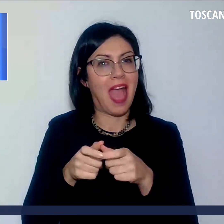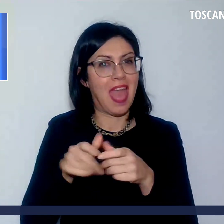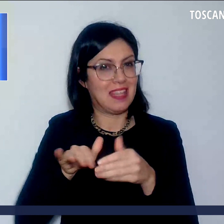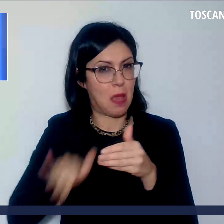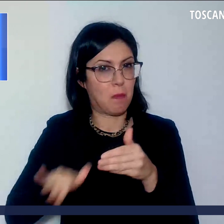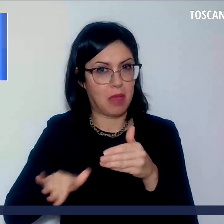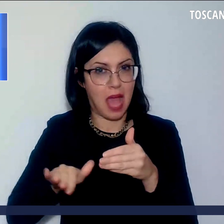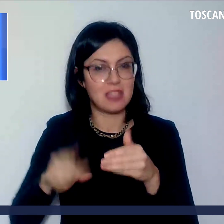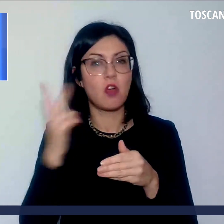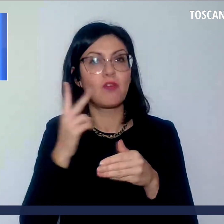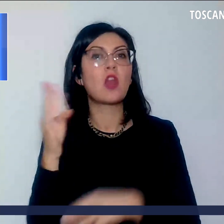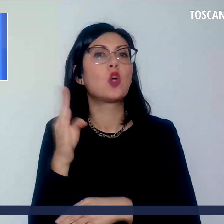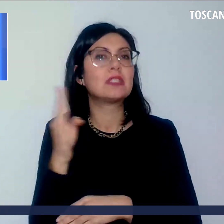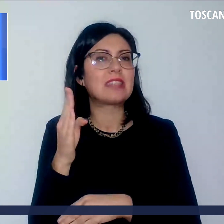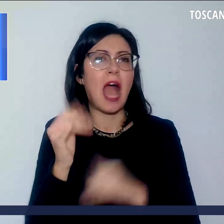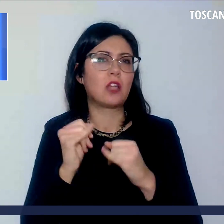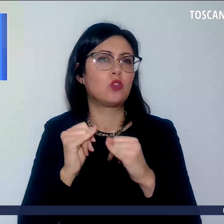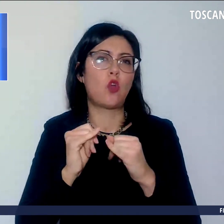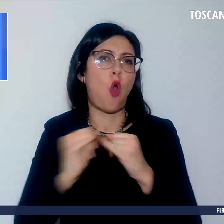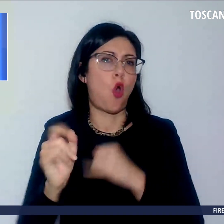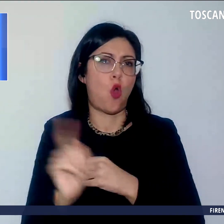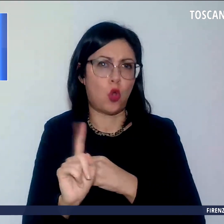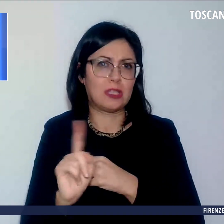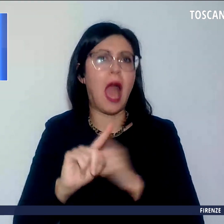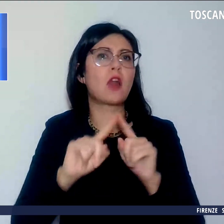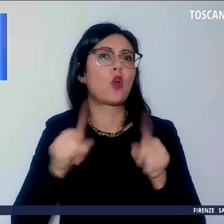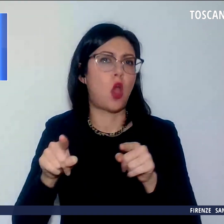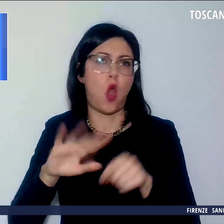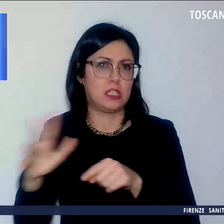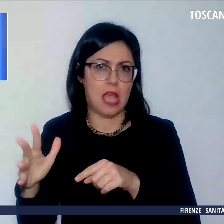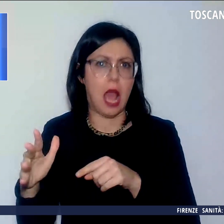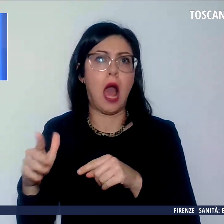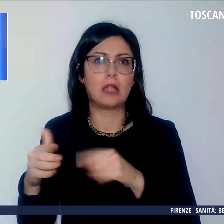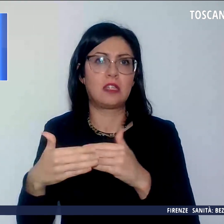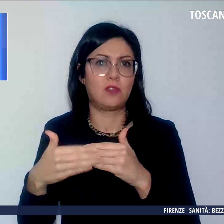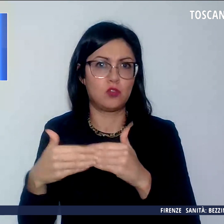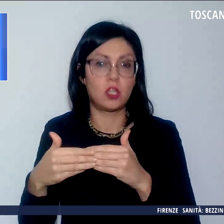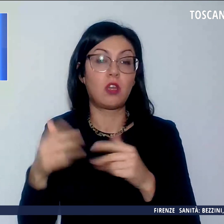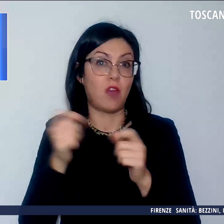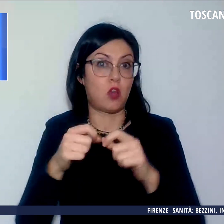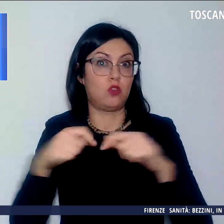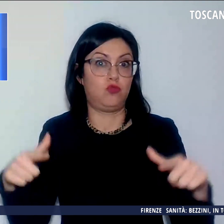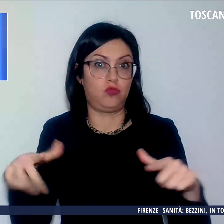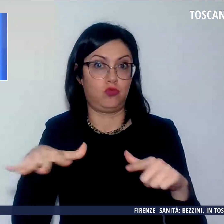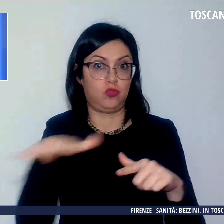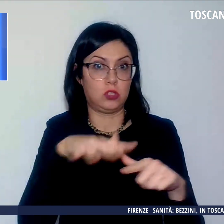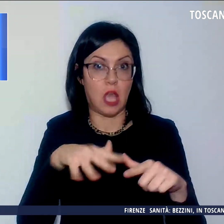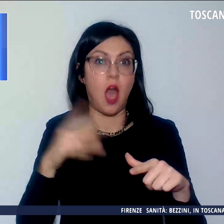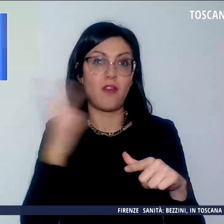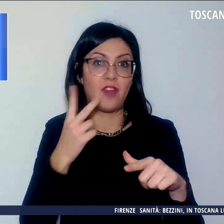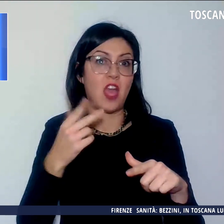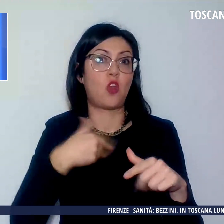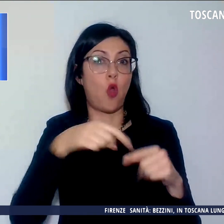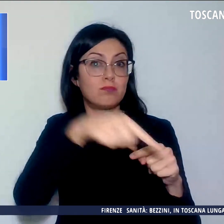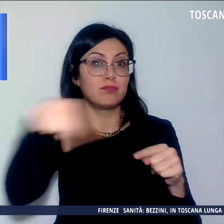dallo stadio e da altri negozi, comunque ancora in una zona urbana nonostante sia circondato dalla campagna.